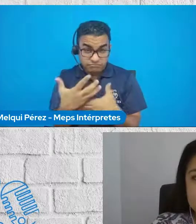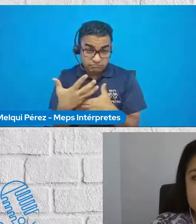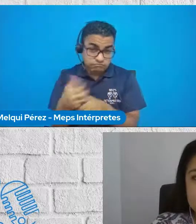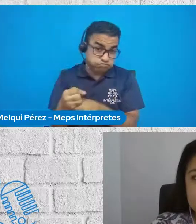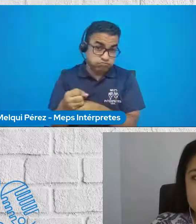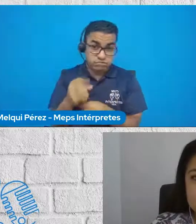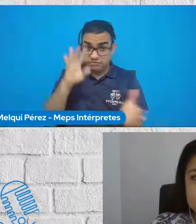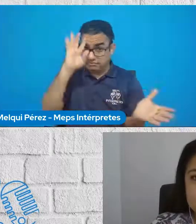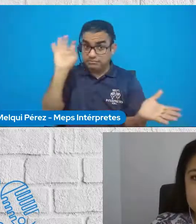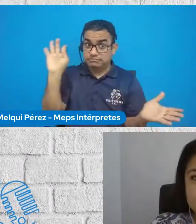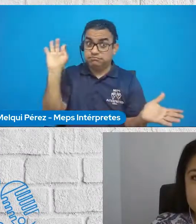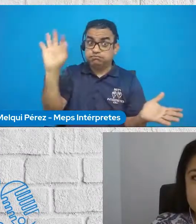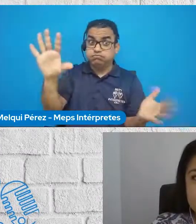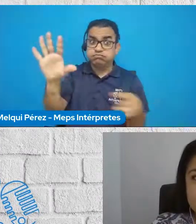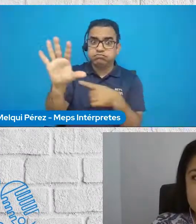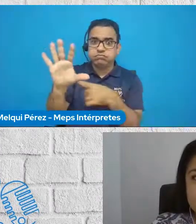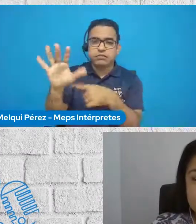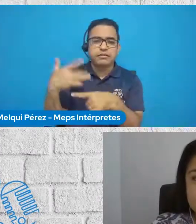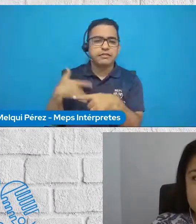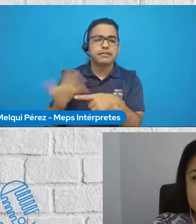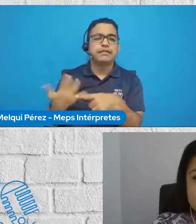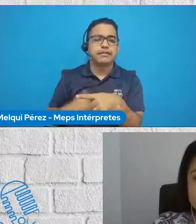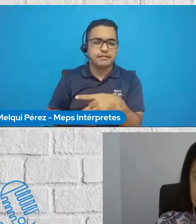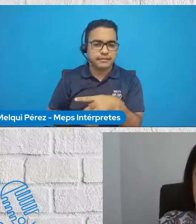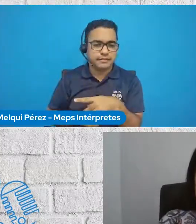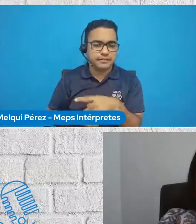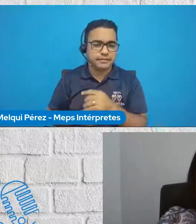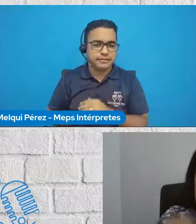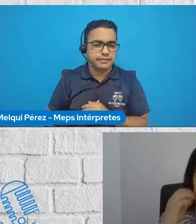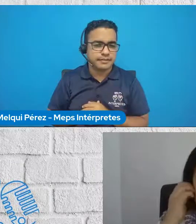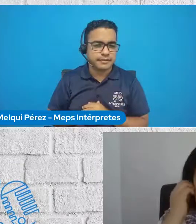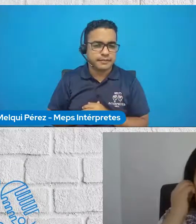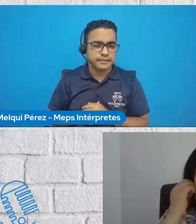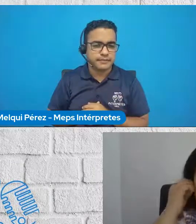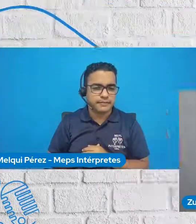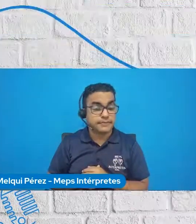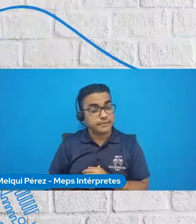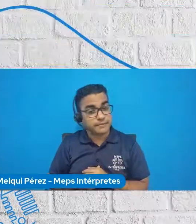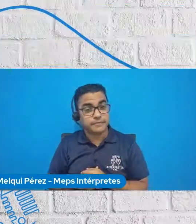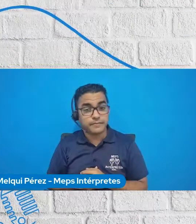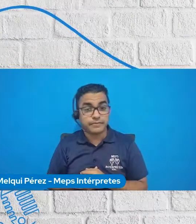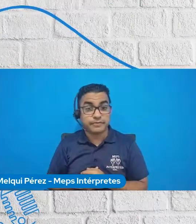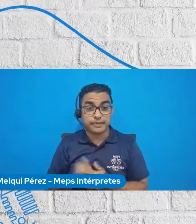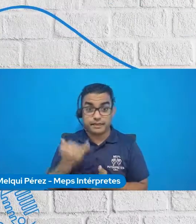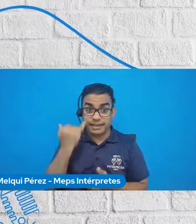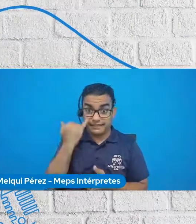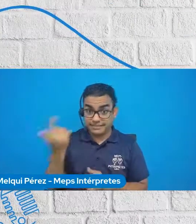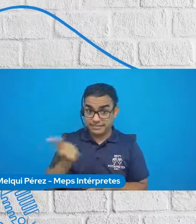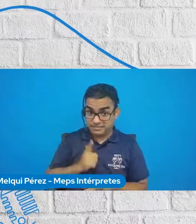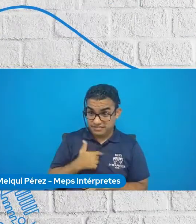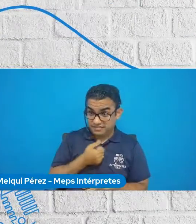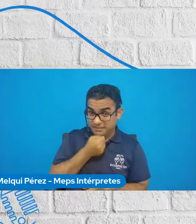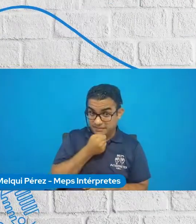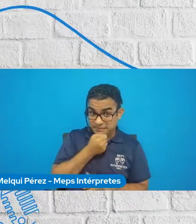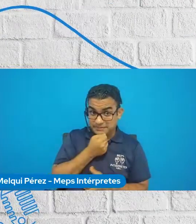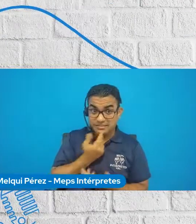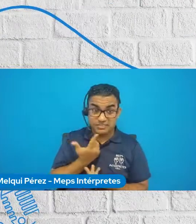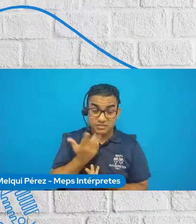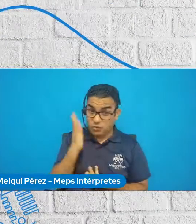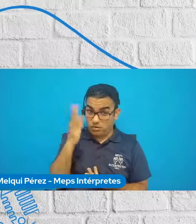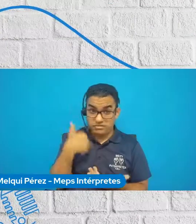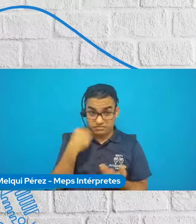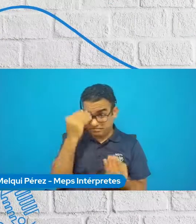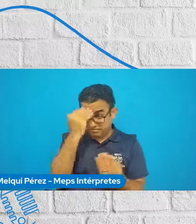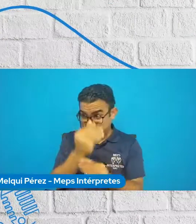de respuesta y recuperación de la pandemia. ¿Qué dirías? Sí, que siempre cuando hacemos un programa, un proyecto, política, siempre